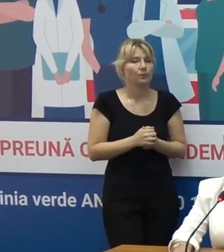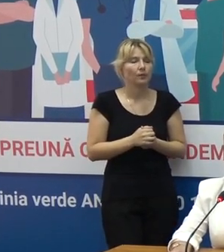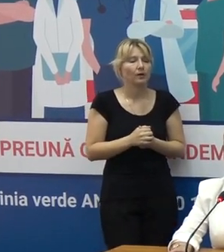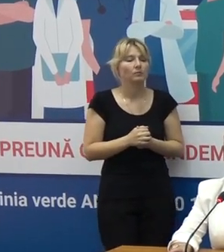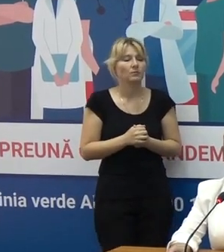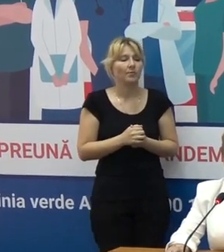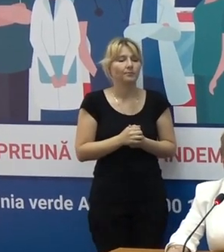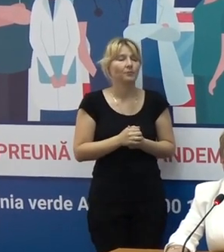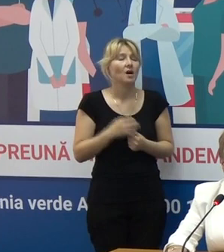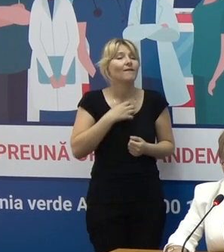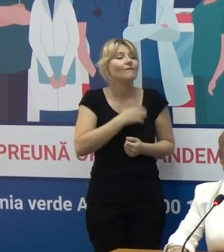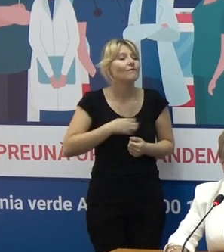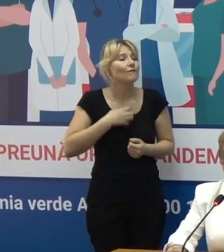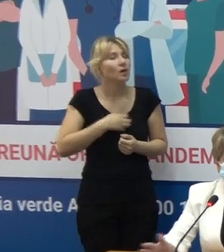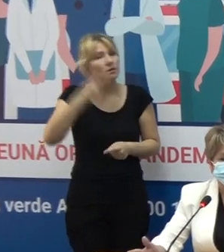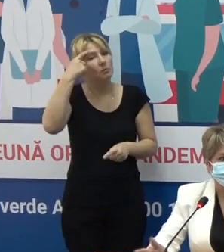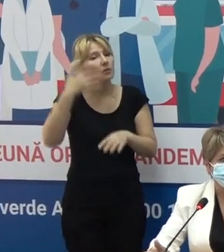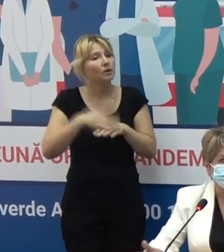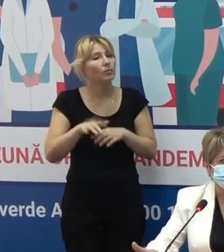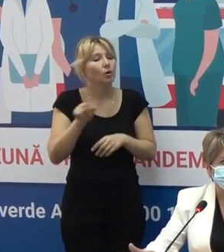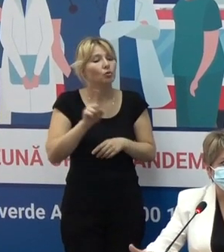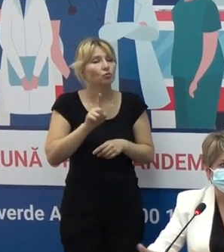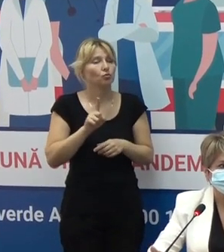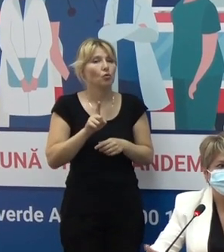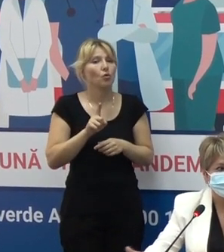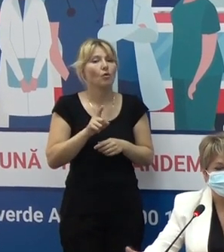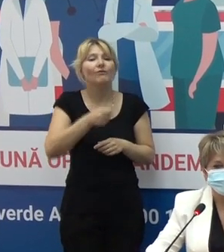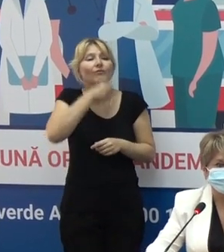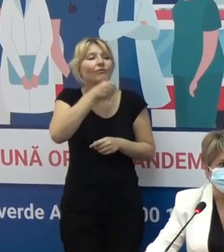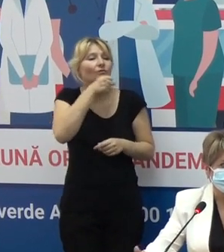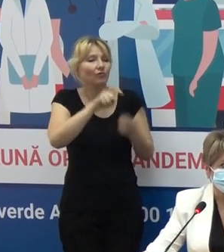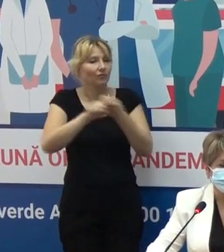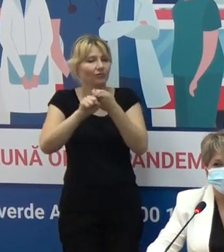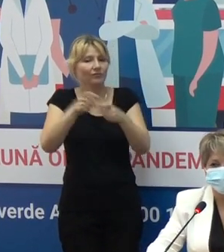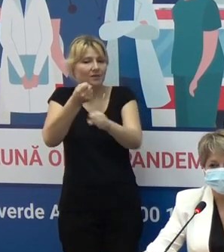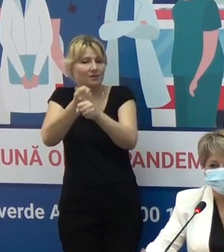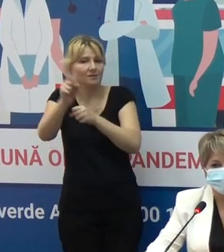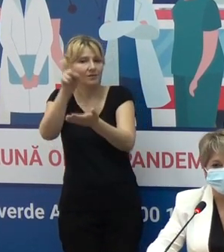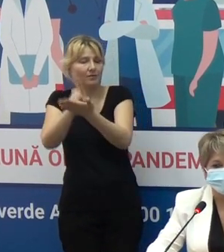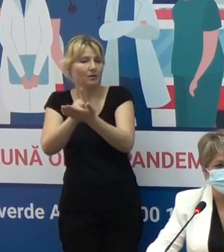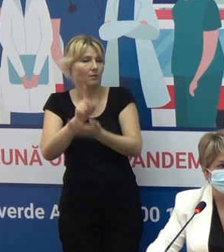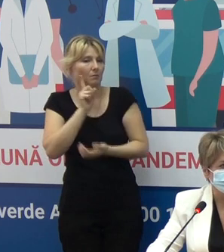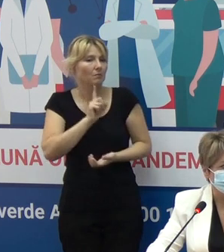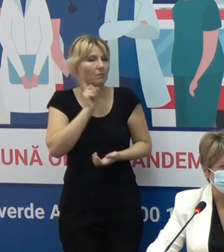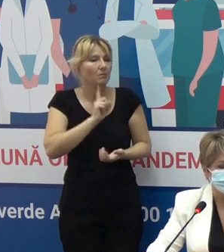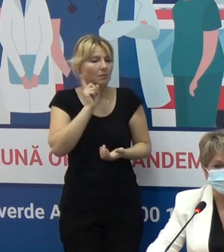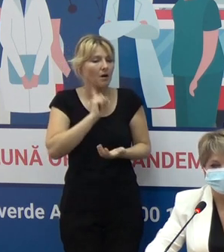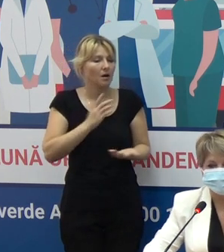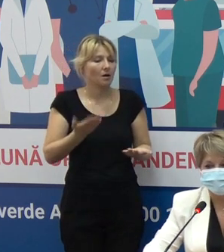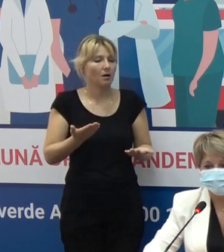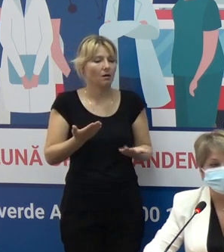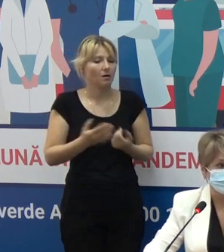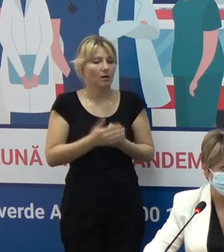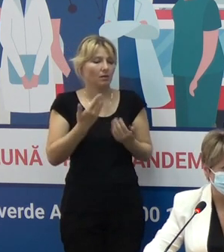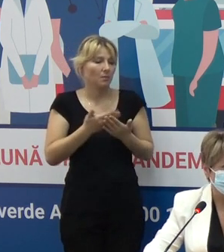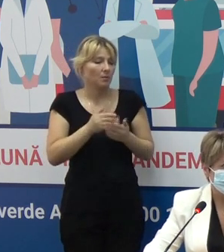Este important să înțelegem pentru care categorie de vârstă este vaccinarea. Dacă ne referim la vârsta